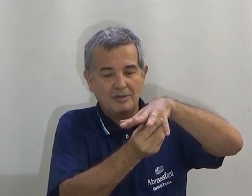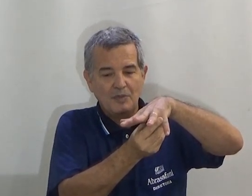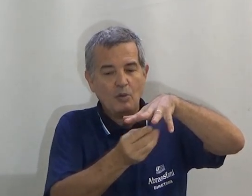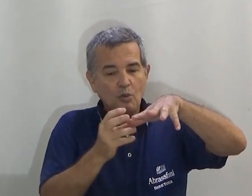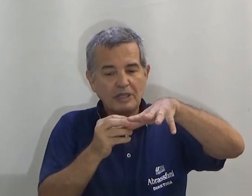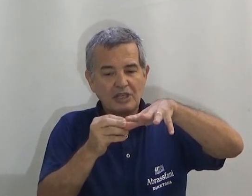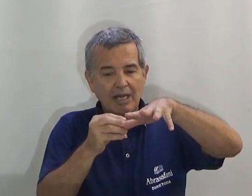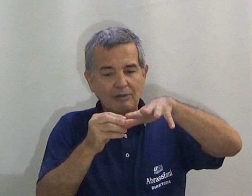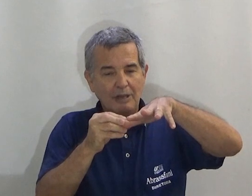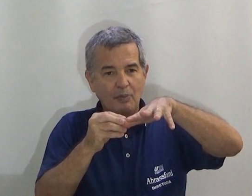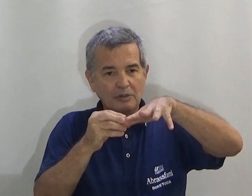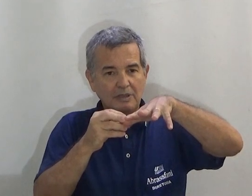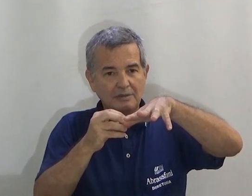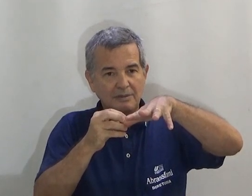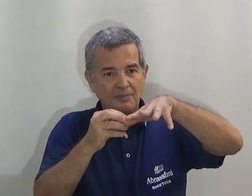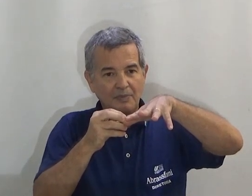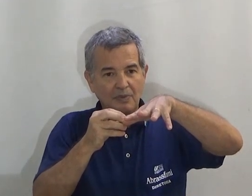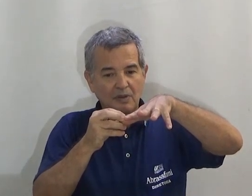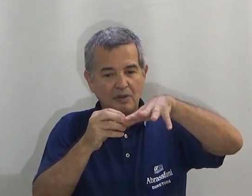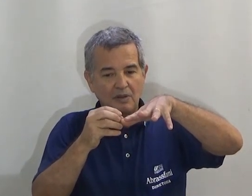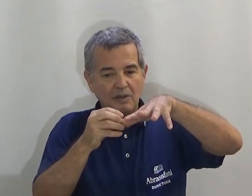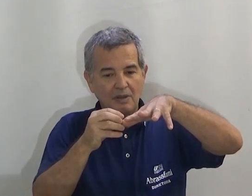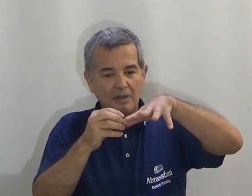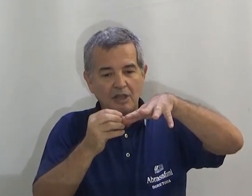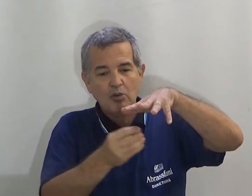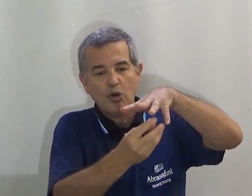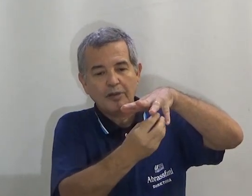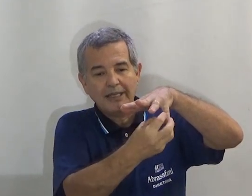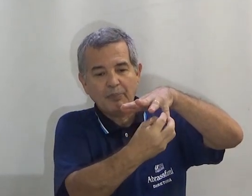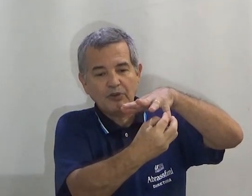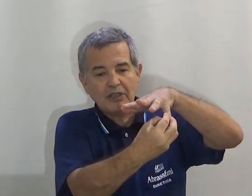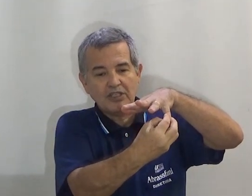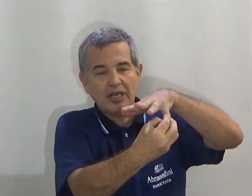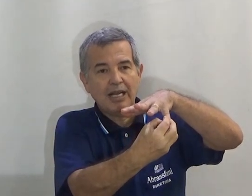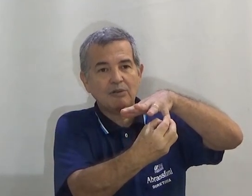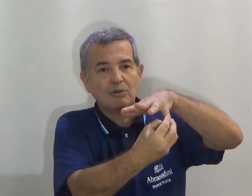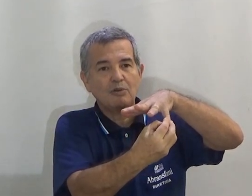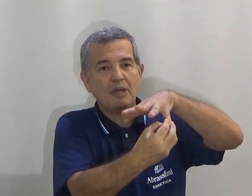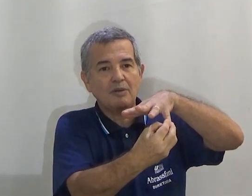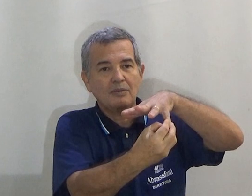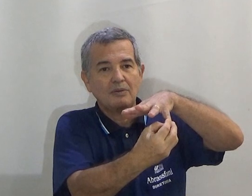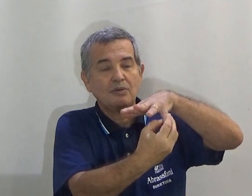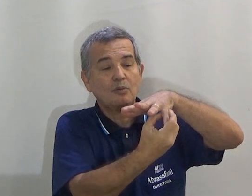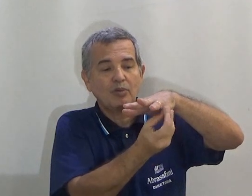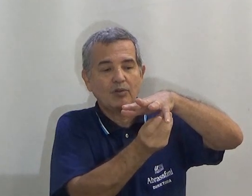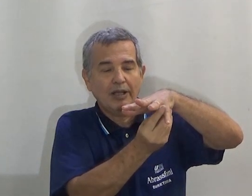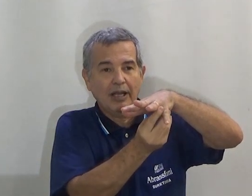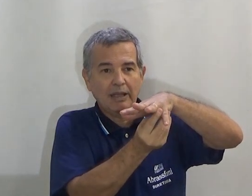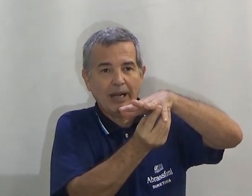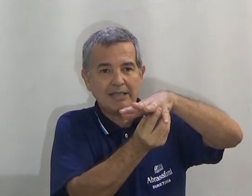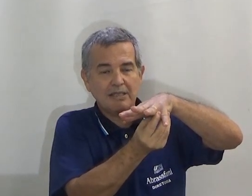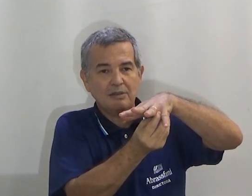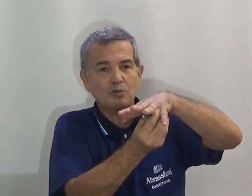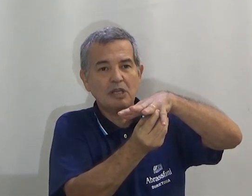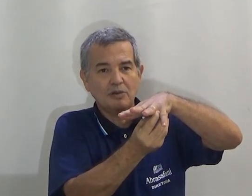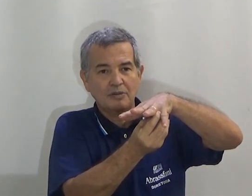Vejam. Um está estragado na ponta e o outro lá na pontinha está estragado no meio, na